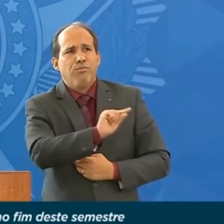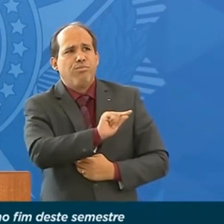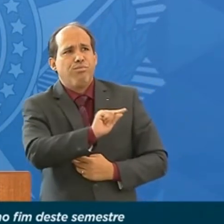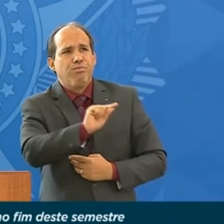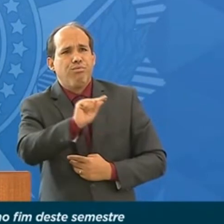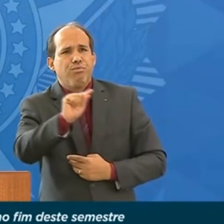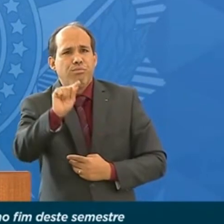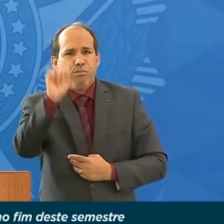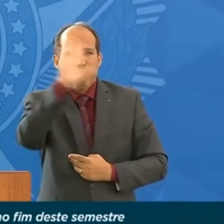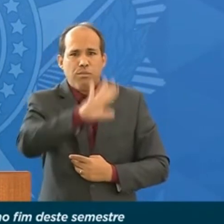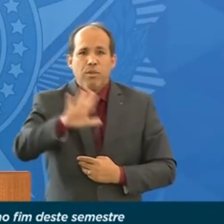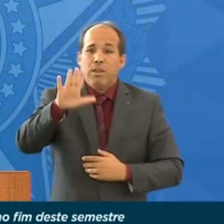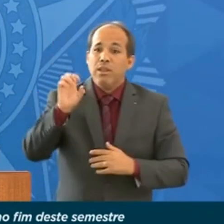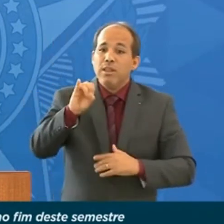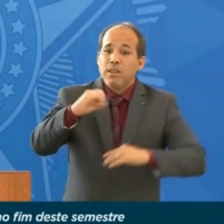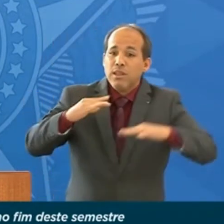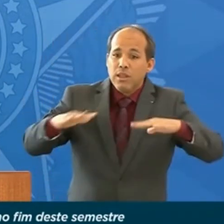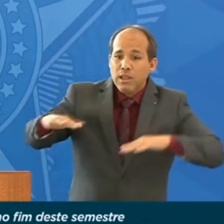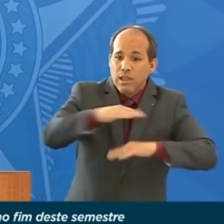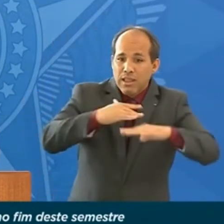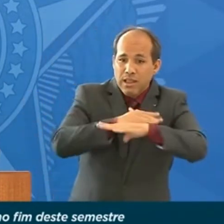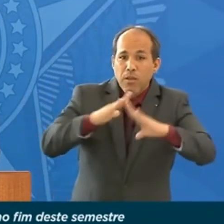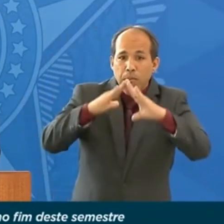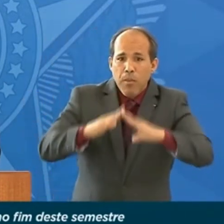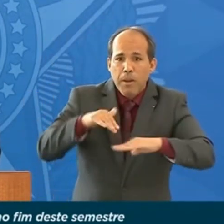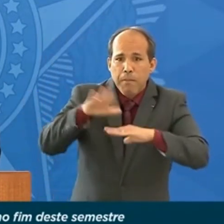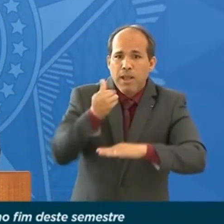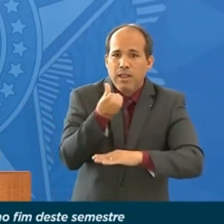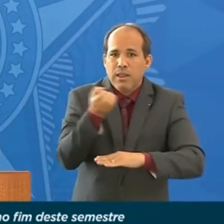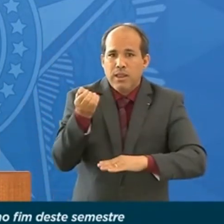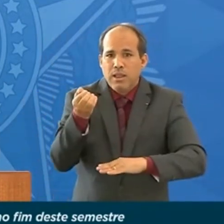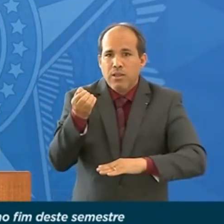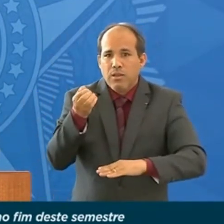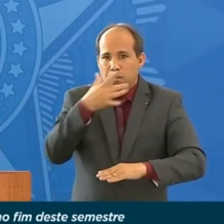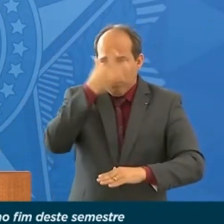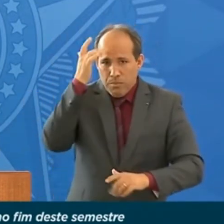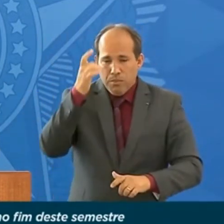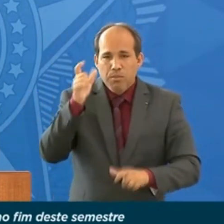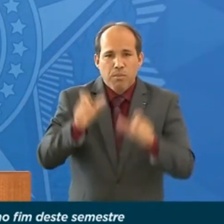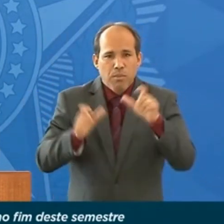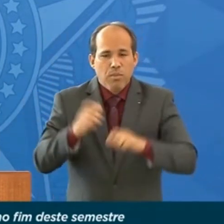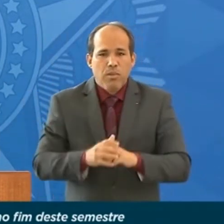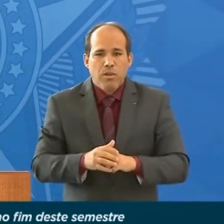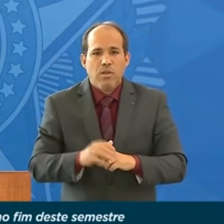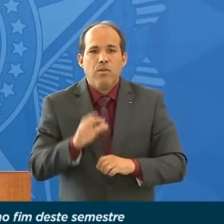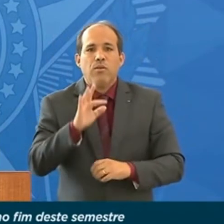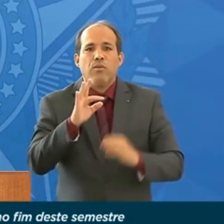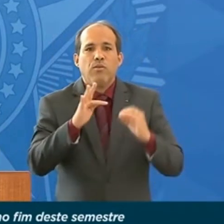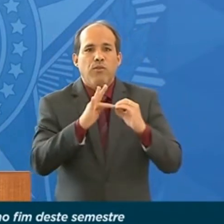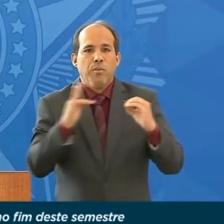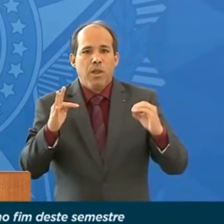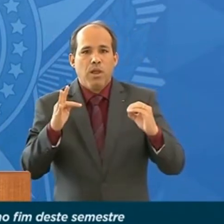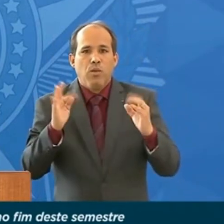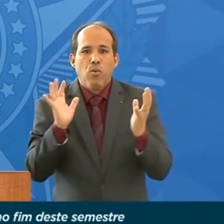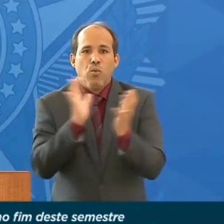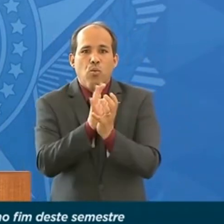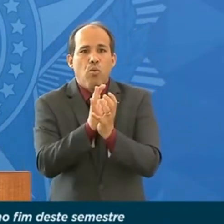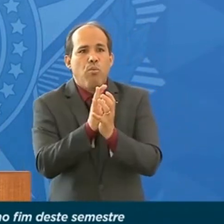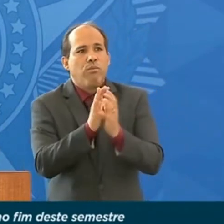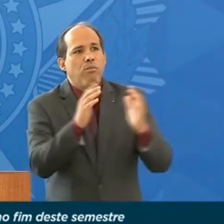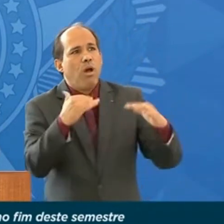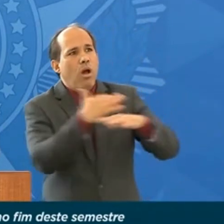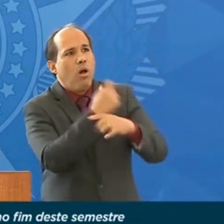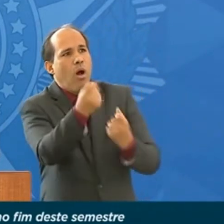acima de 600 habitantes, fibra óptica nos locais sem acesso, em